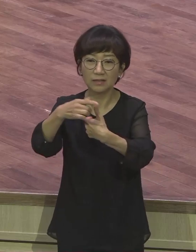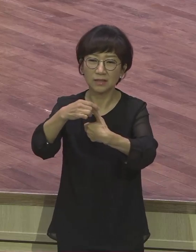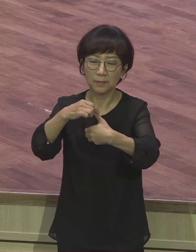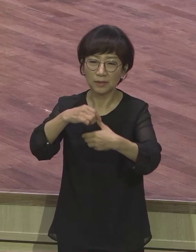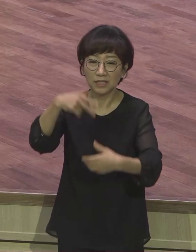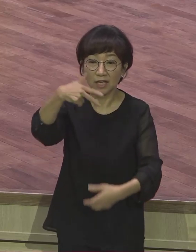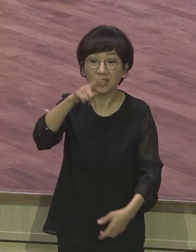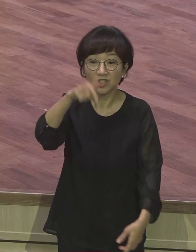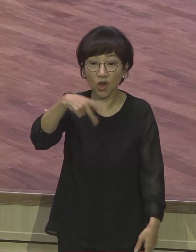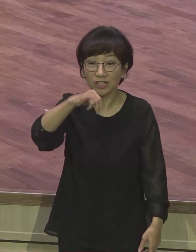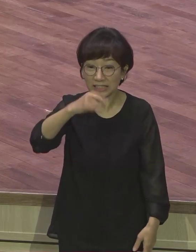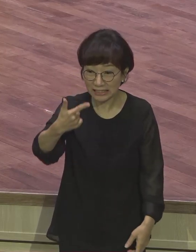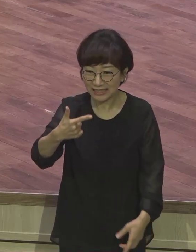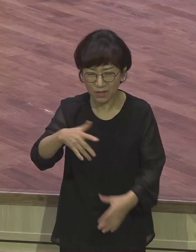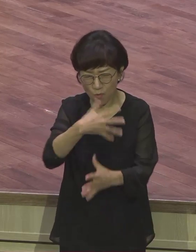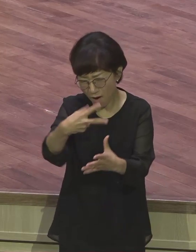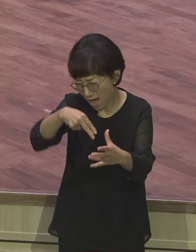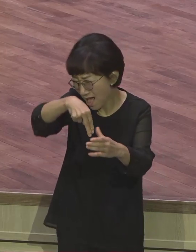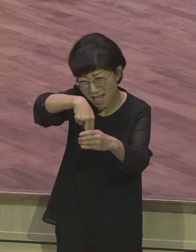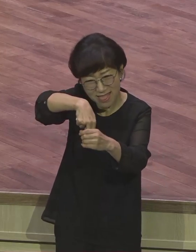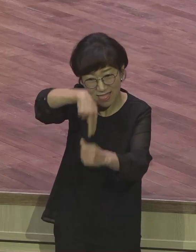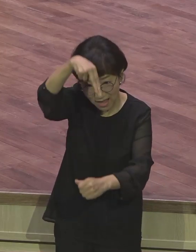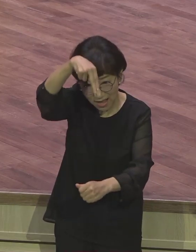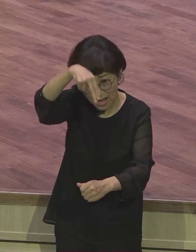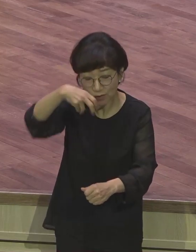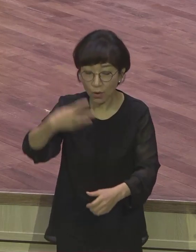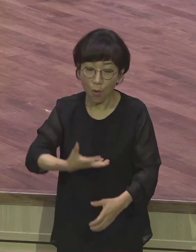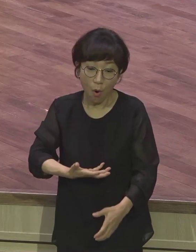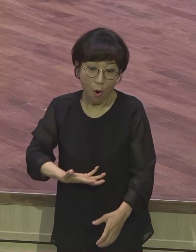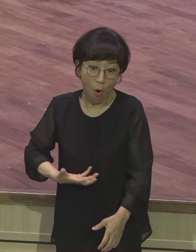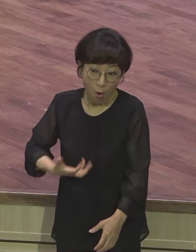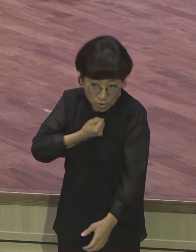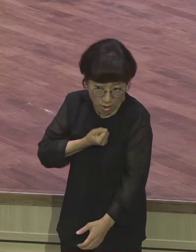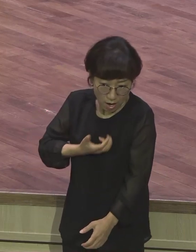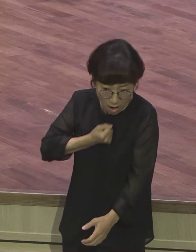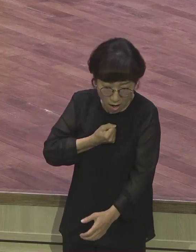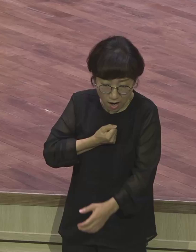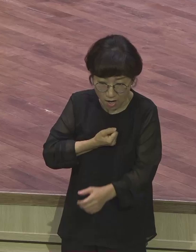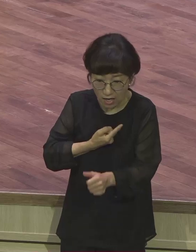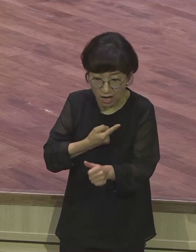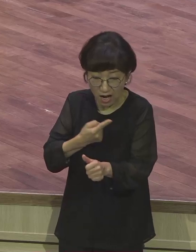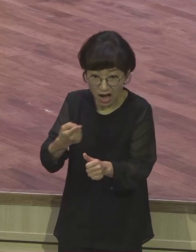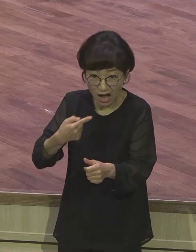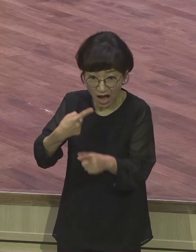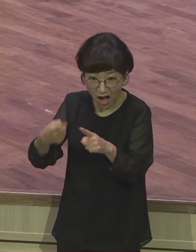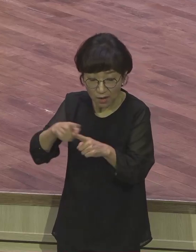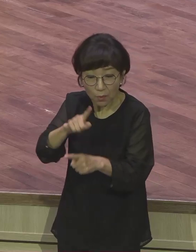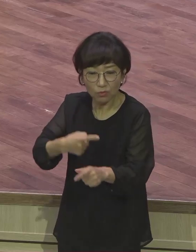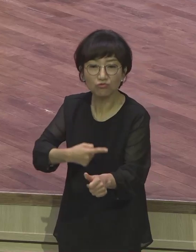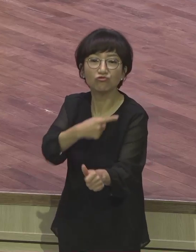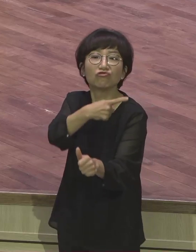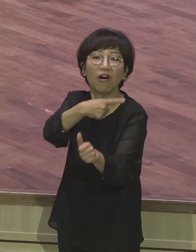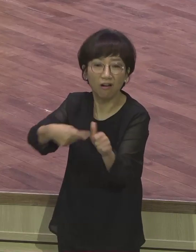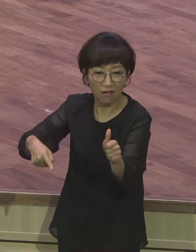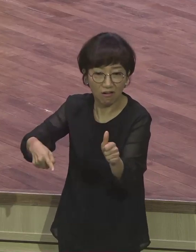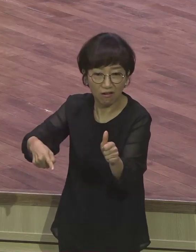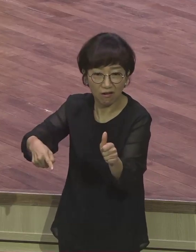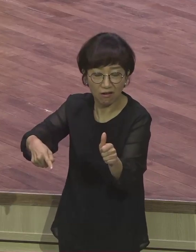위험에는 위험과 칼 각종 신변의 위험과 죽음을 당하는 것을 의미합니다. 그러나 바울은 우리가 그리스도의 사랑에서